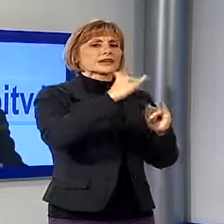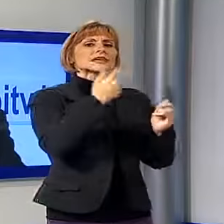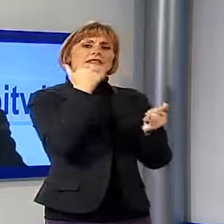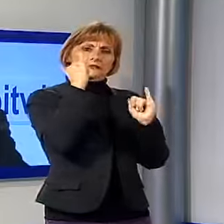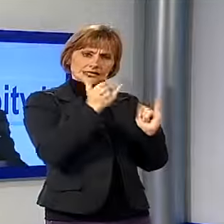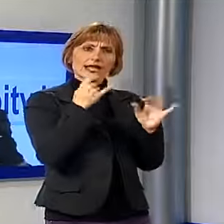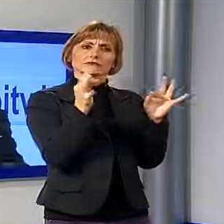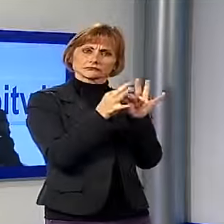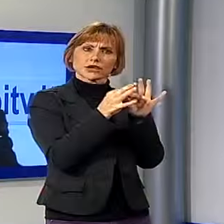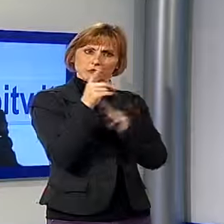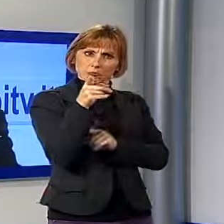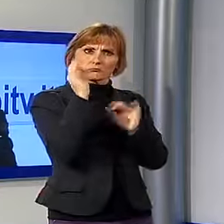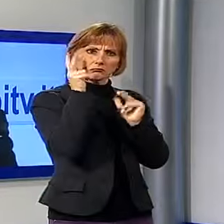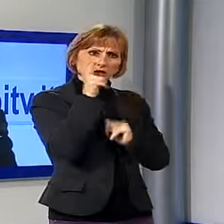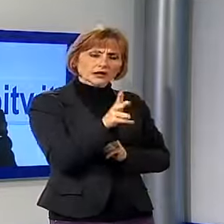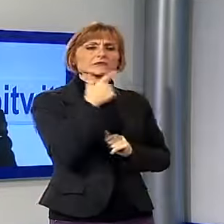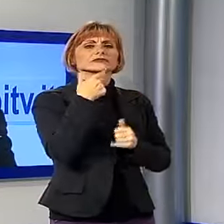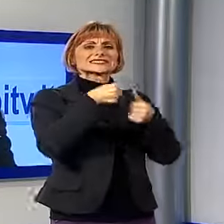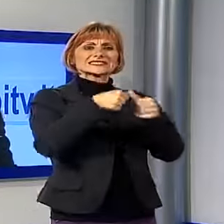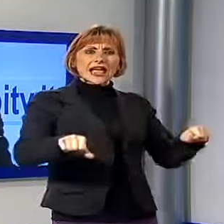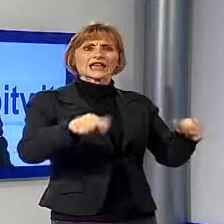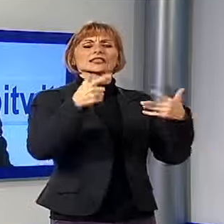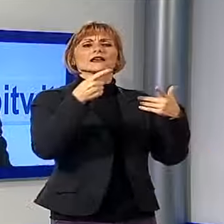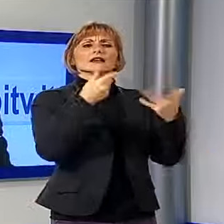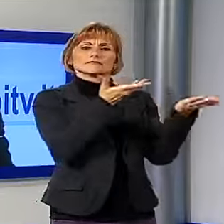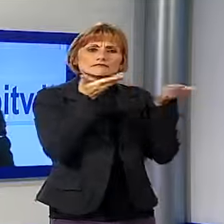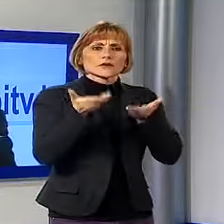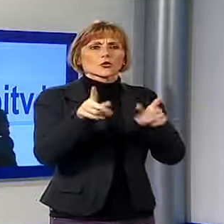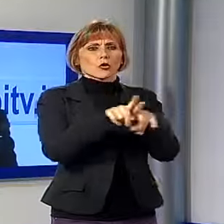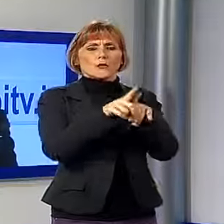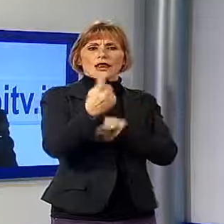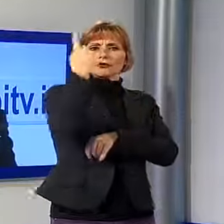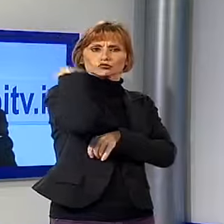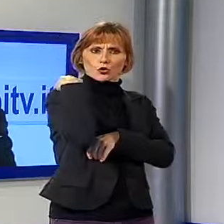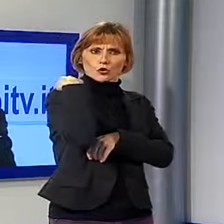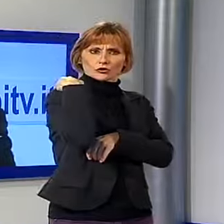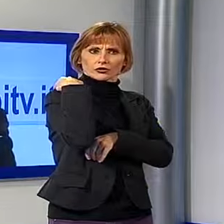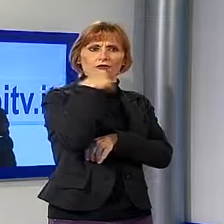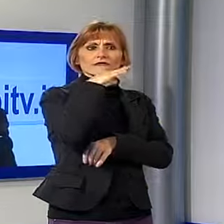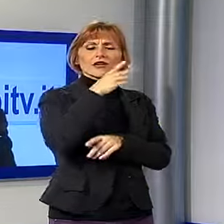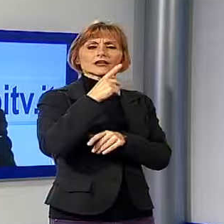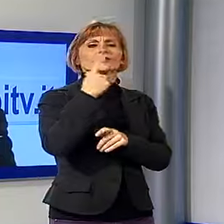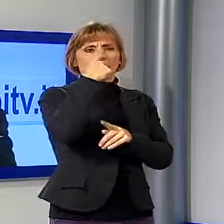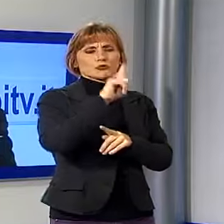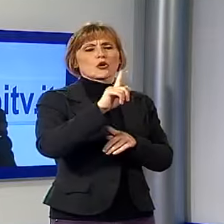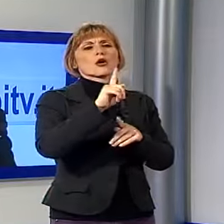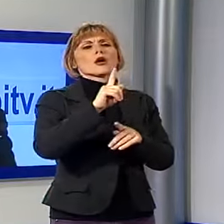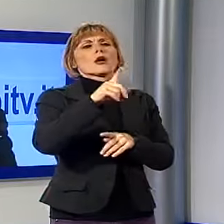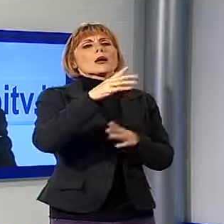che di consueto lo hanno fatto anche negli anni passati, anche con la vecchia festival, quindi Palazzo Ducale, Palazzo Gunigi, Villa